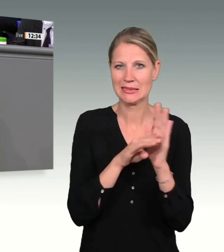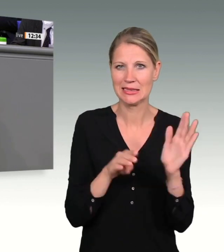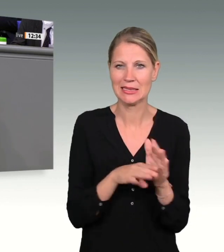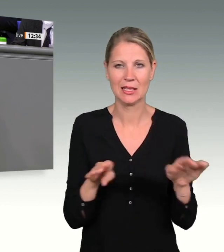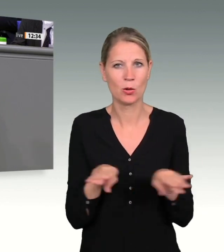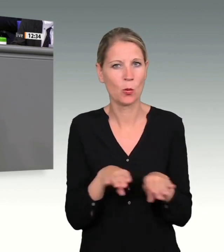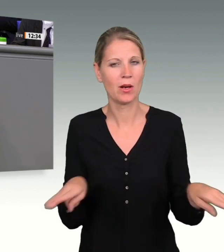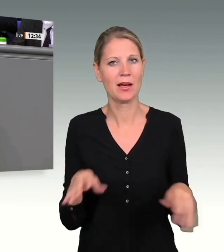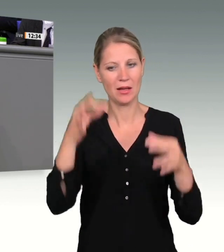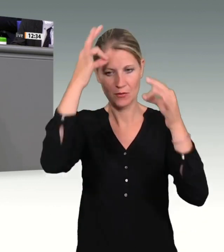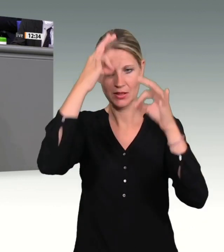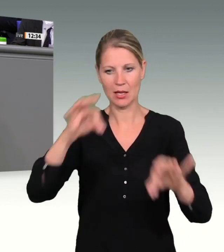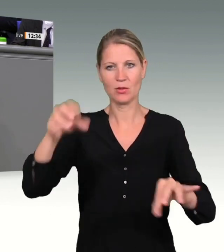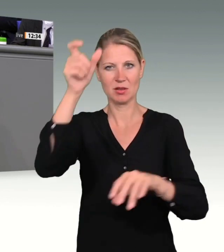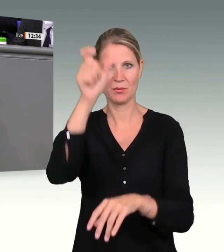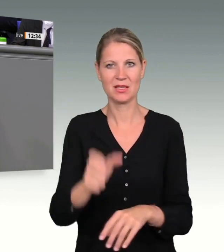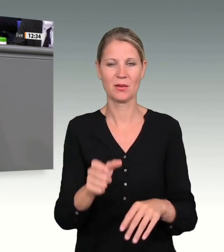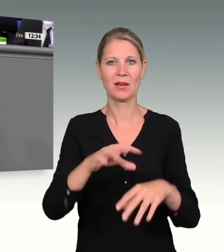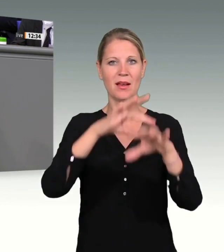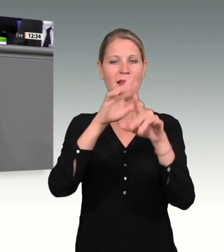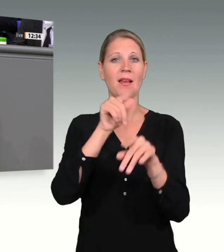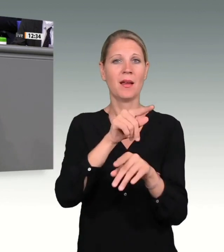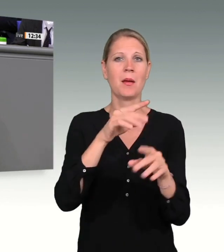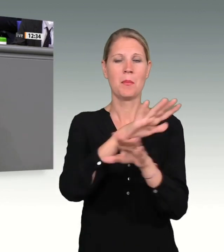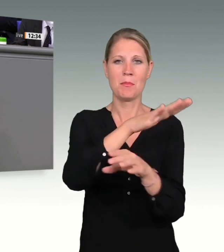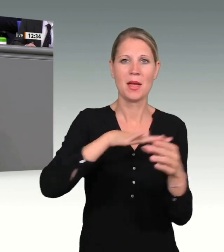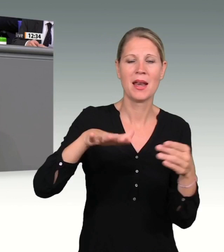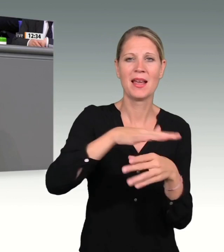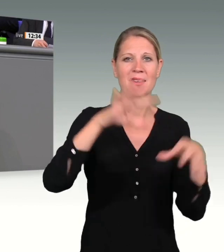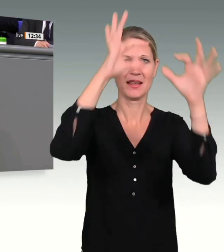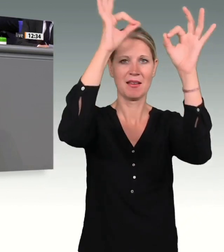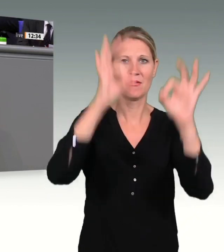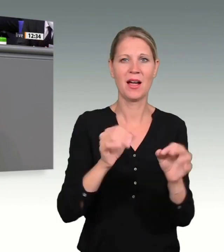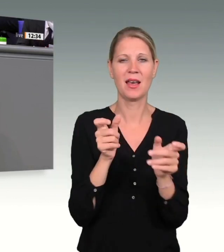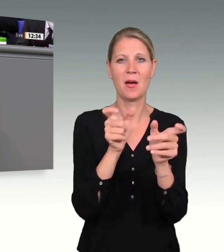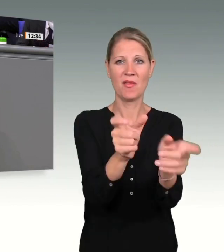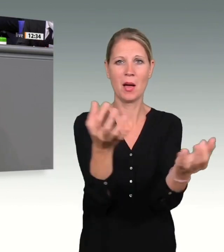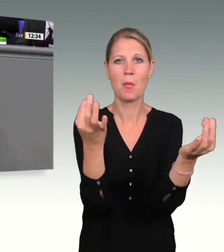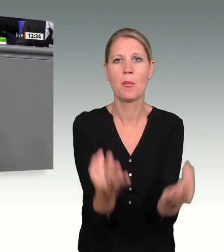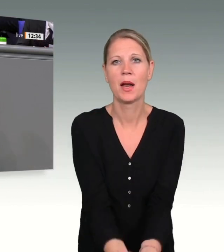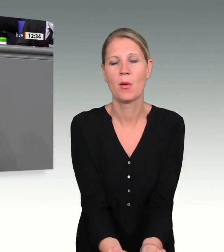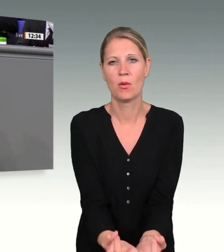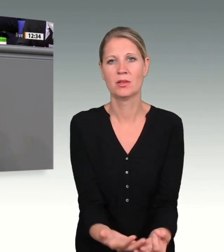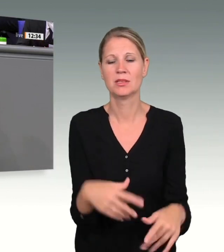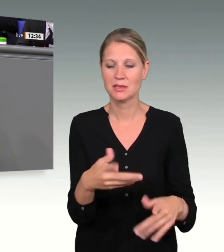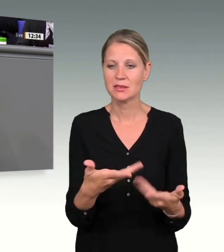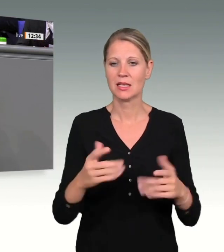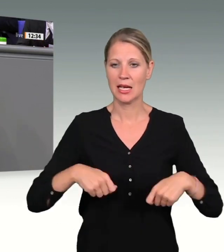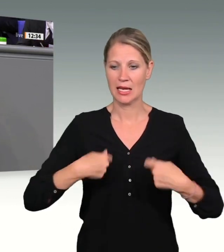notwendig ist. Auch das ist ein Ergebnis unserer Untersuchungsausschussarbeit, liebe Kolleginnen und Kollegen.